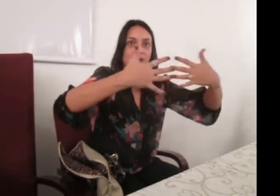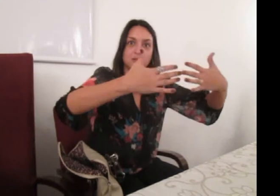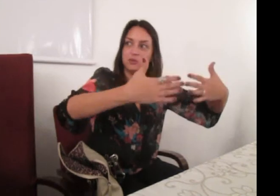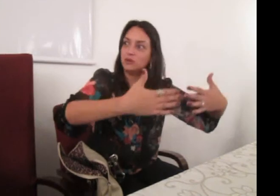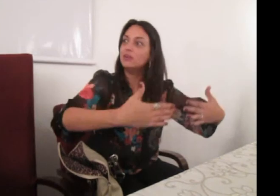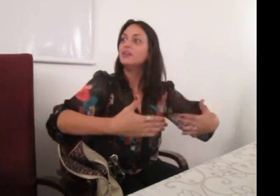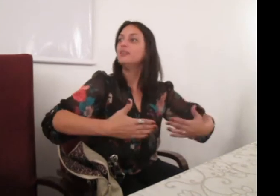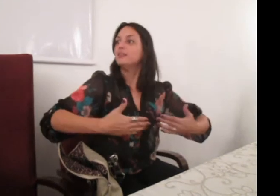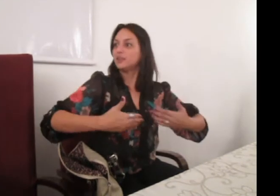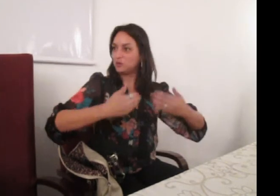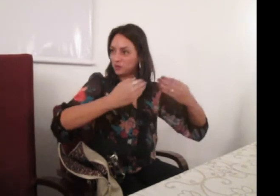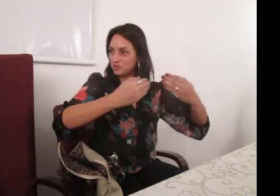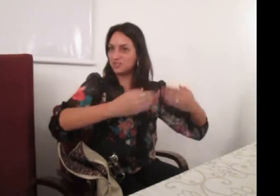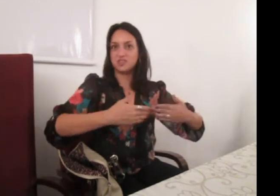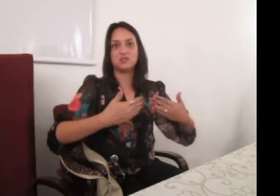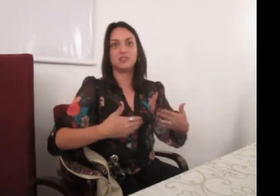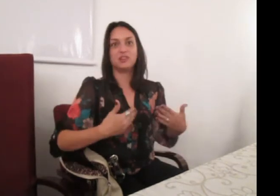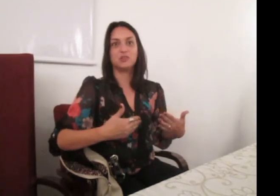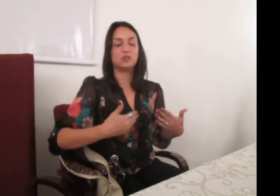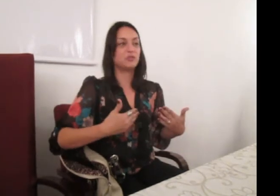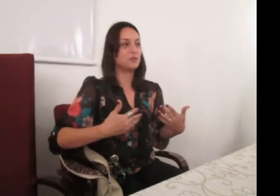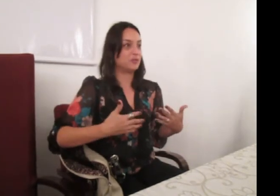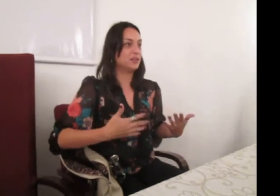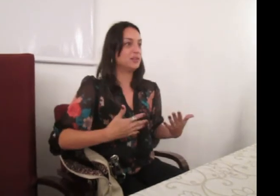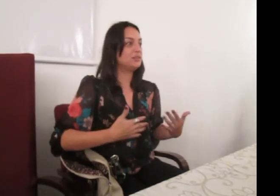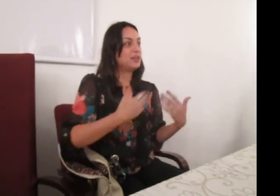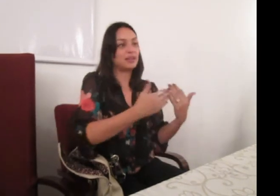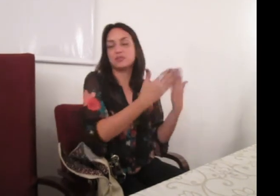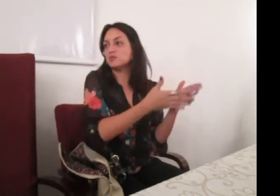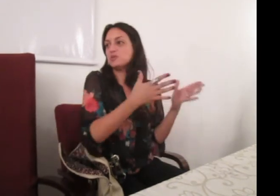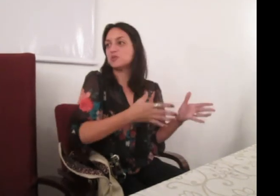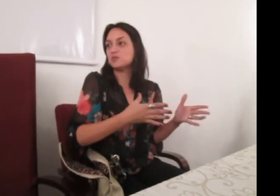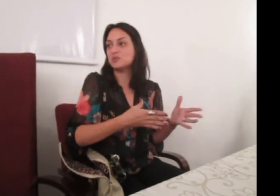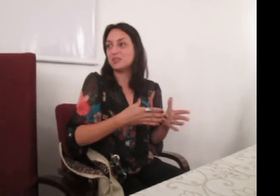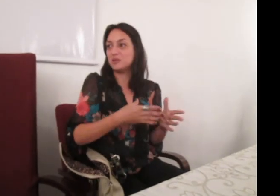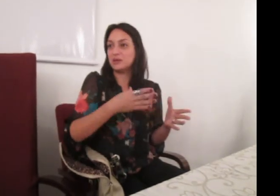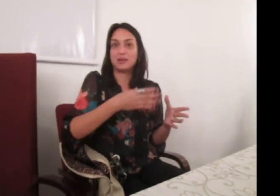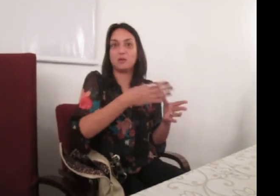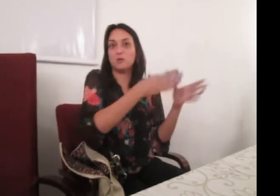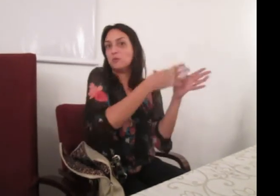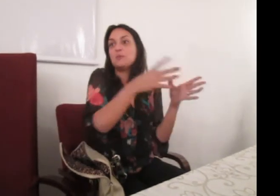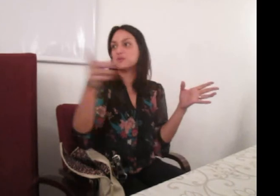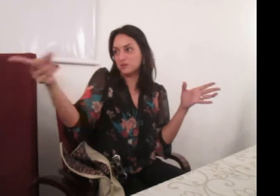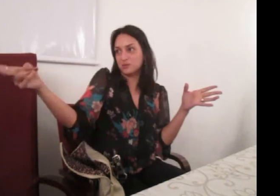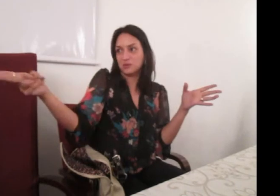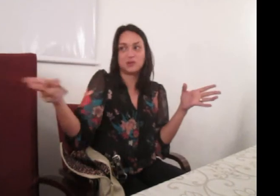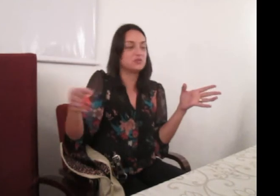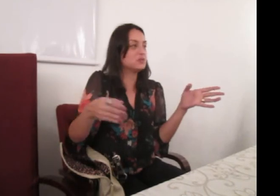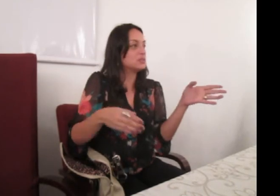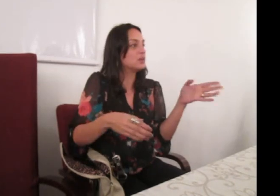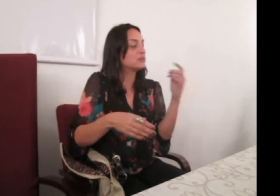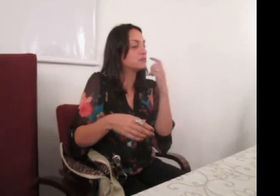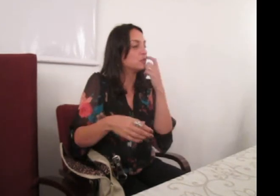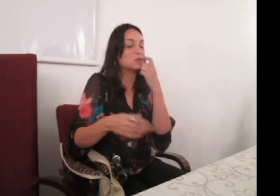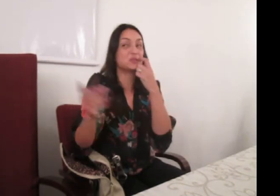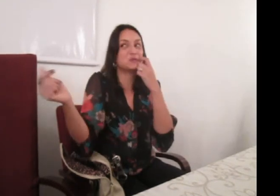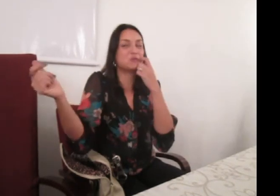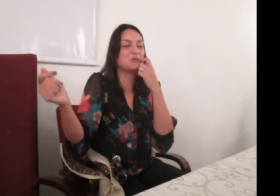tanto que todos estejam entendendo o que estou falando, e aquelas duas pessoas, ou uma pessoa, não estou com as duas, não? Você falou dois, eu me